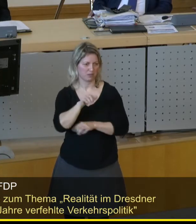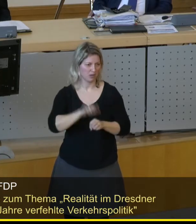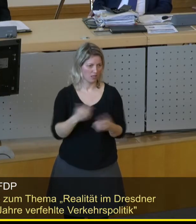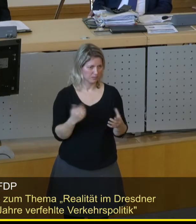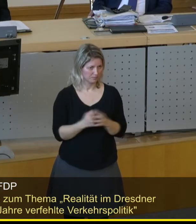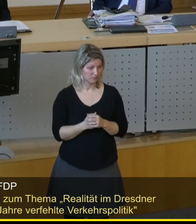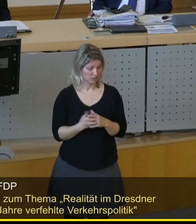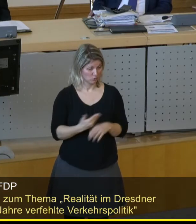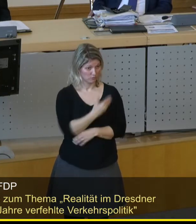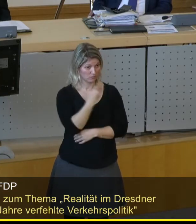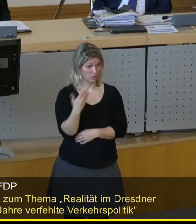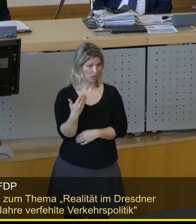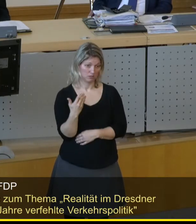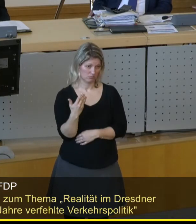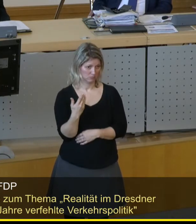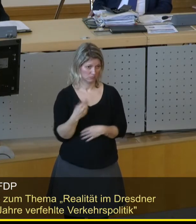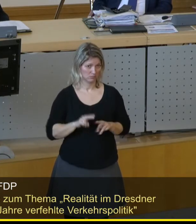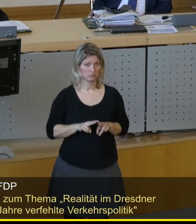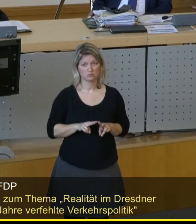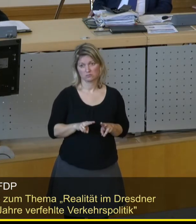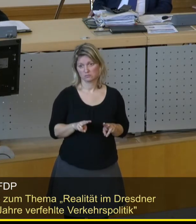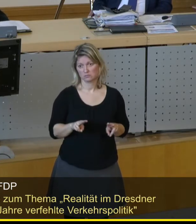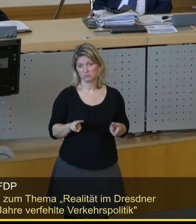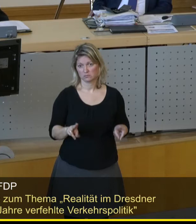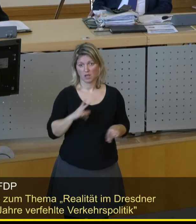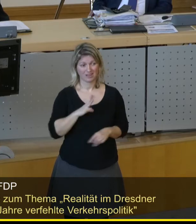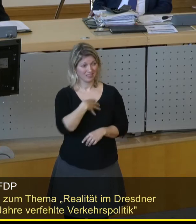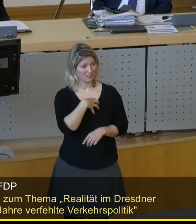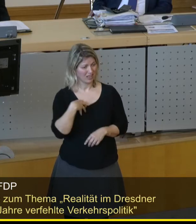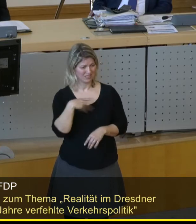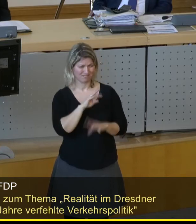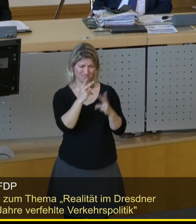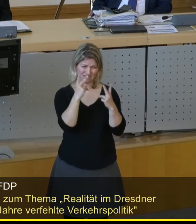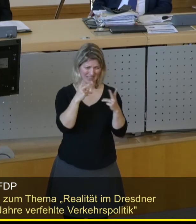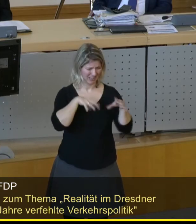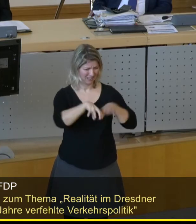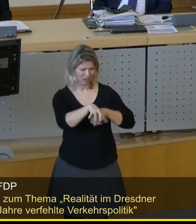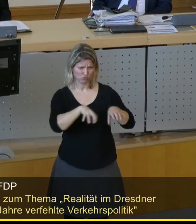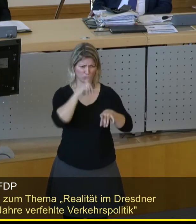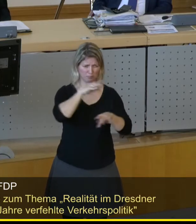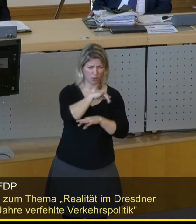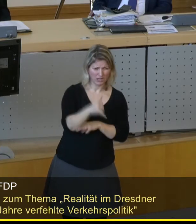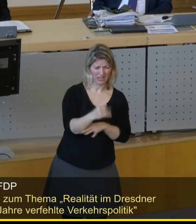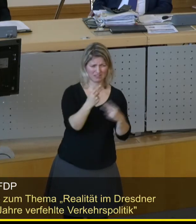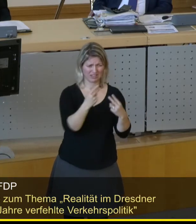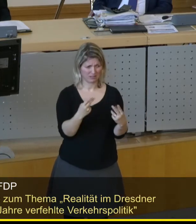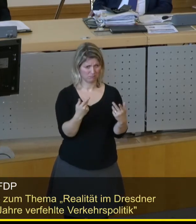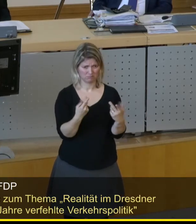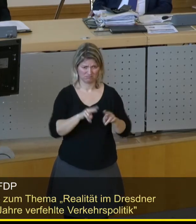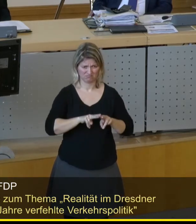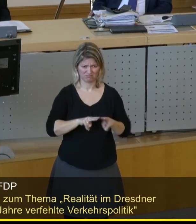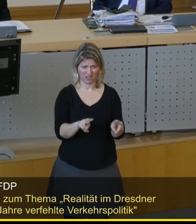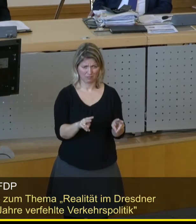kompletter Stillstand in den für Dresden wichtigsten Infrastrukturprojekten. Zweitens, stattdessen